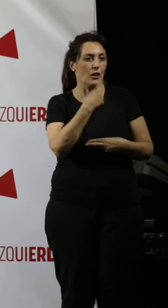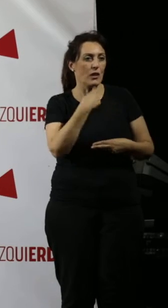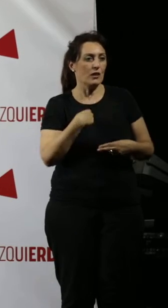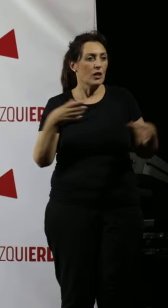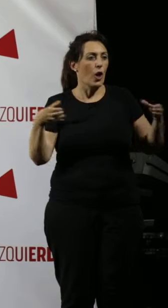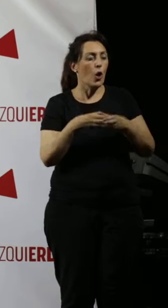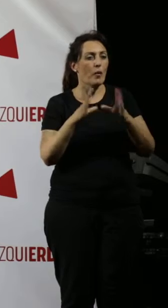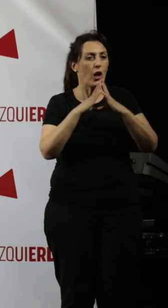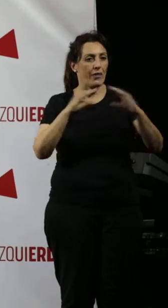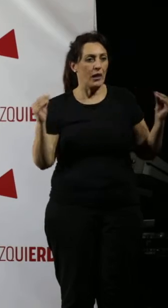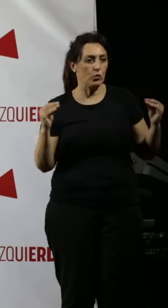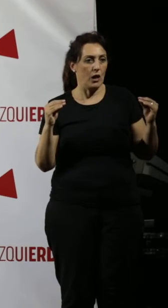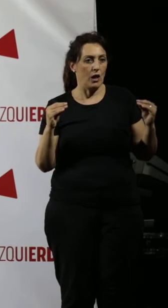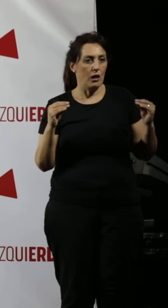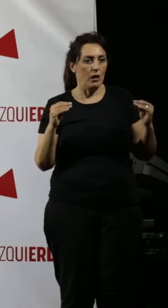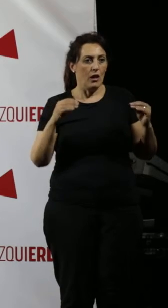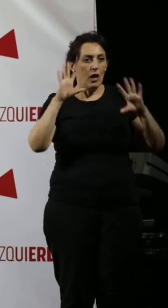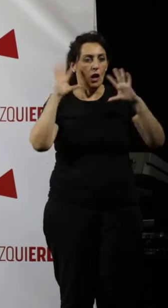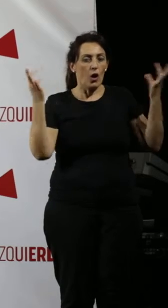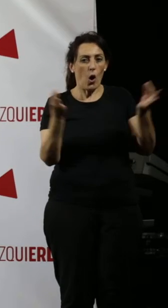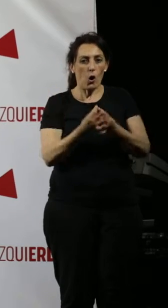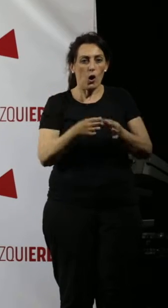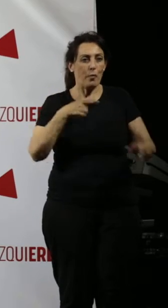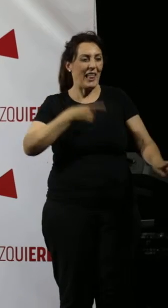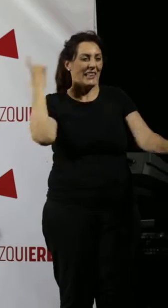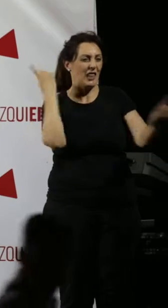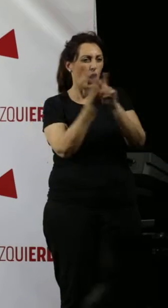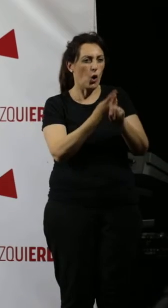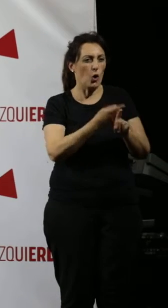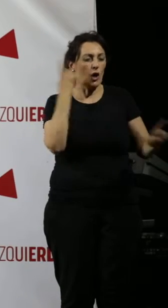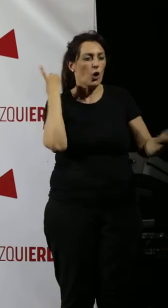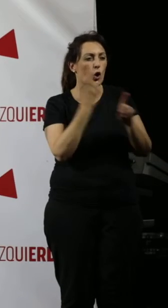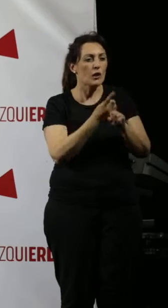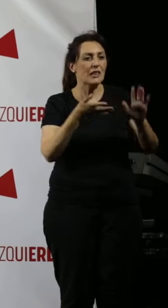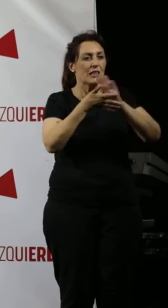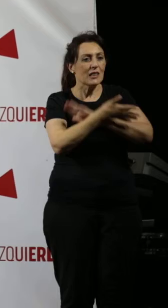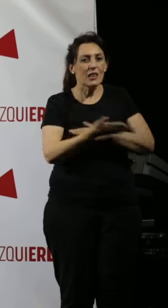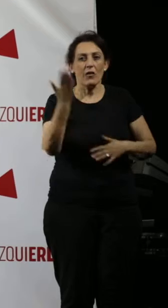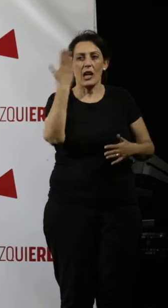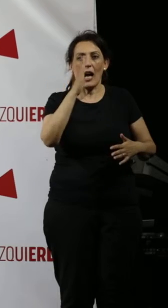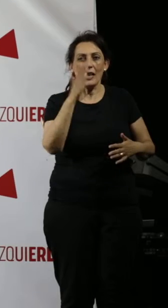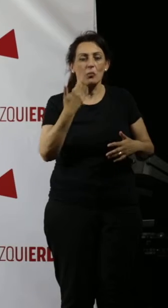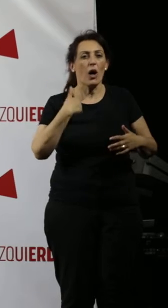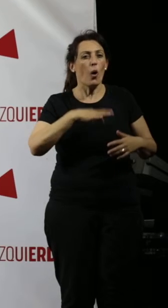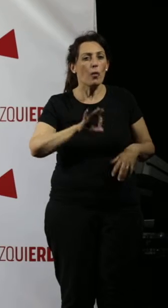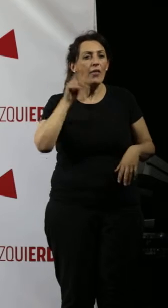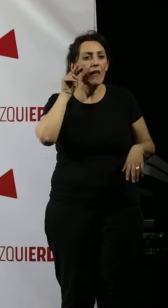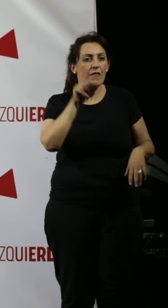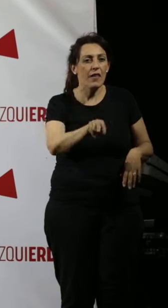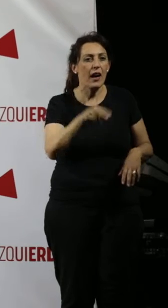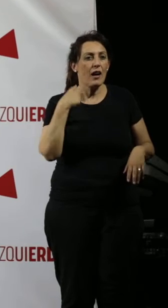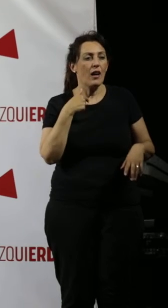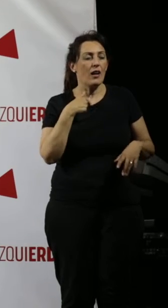el Gobierno andaluz. Que sea Córdoba la contraprogramación, el espejo en el que de tanta luz no se puedan ver